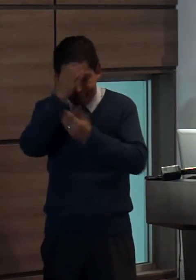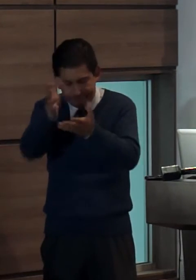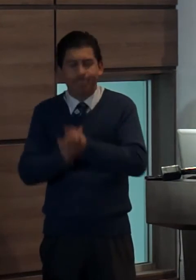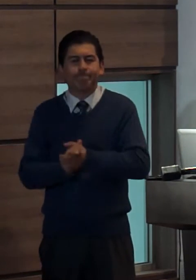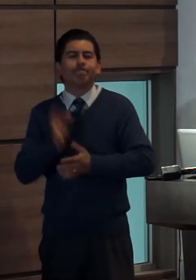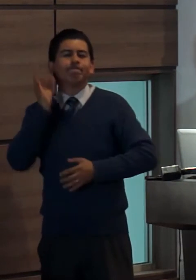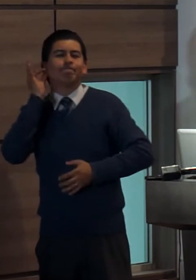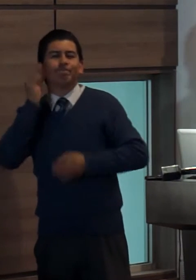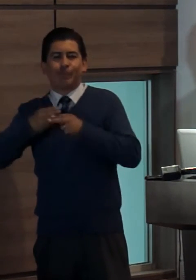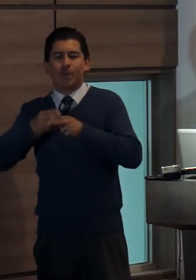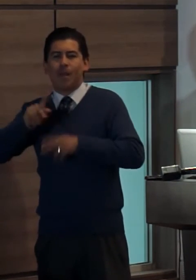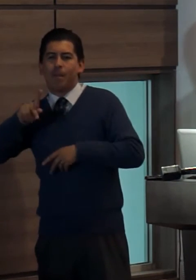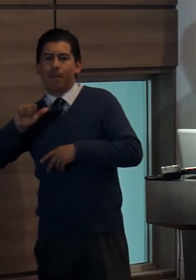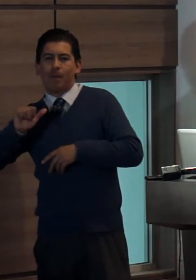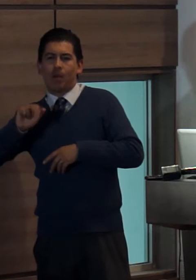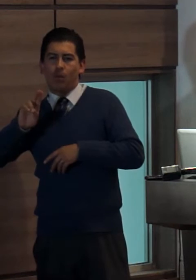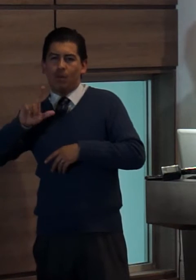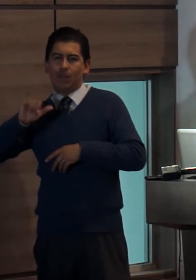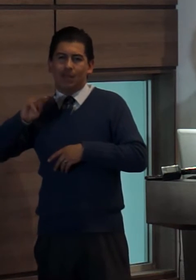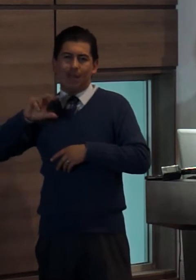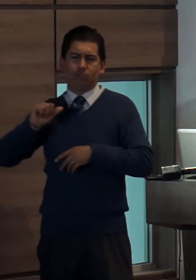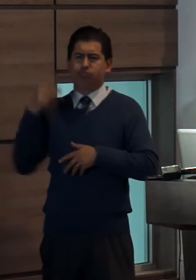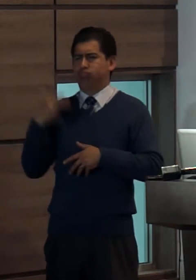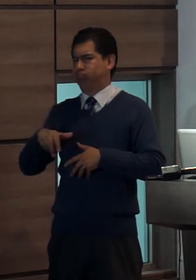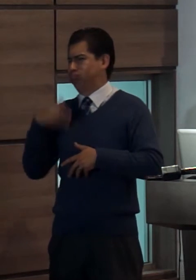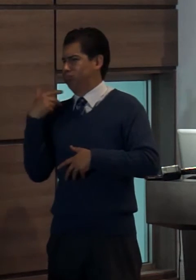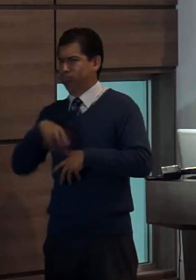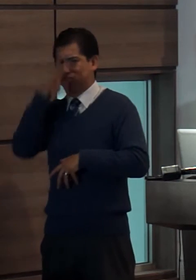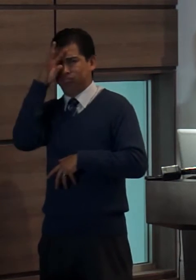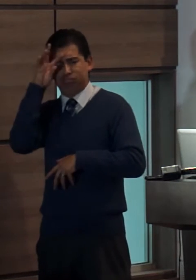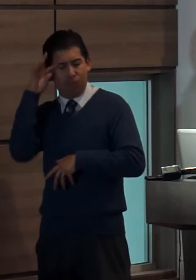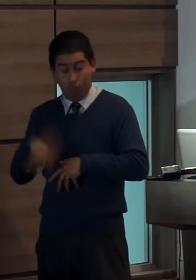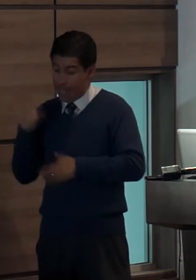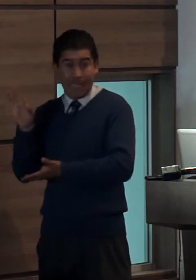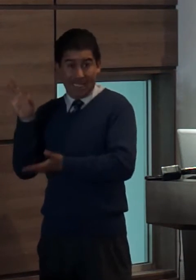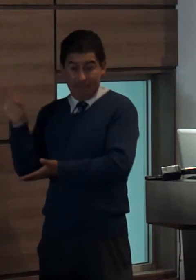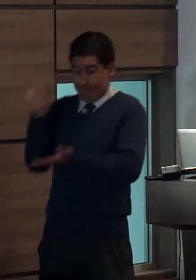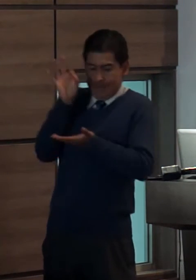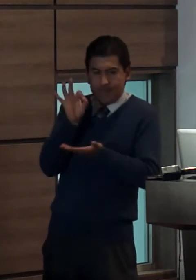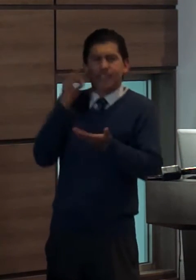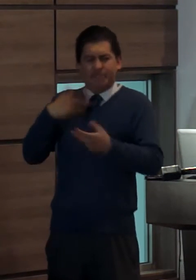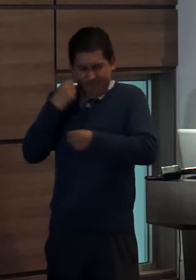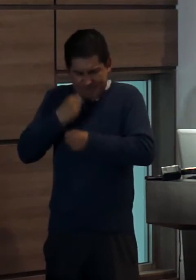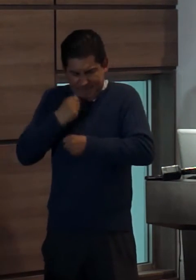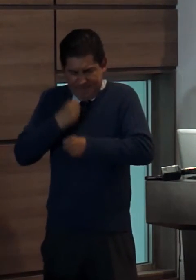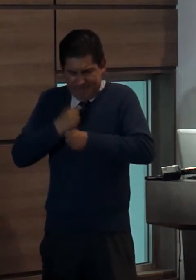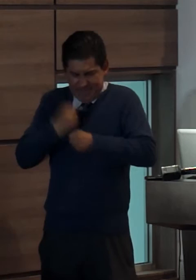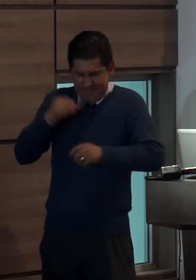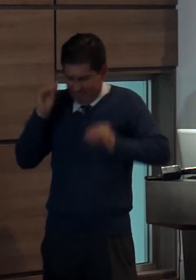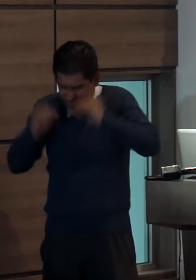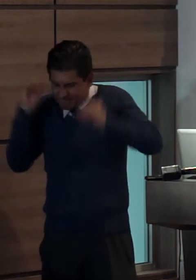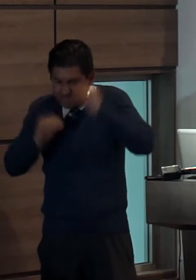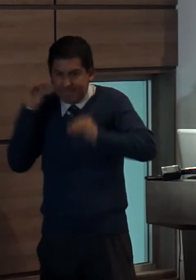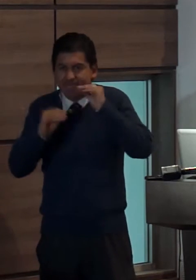consejera Paulina Mogrovejo quien como representante del Defensor del Pueblo en el Cordicom ha puesto toda su